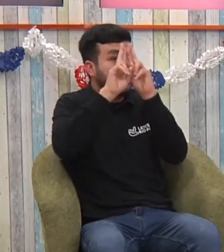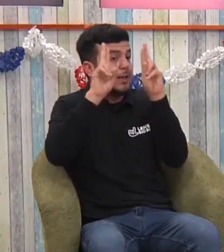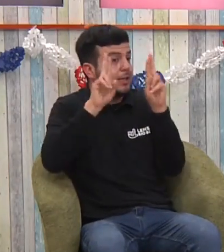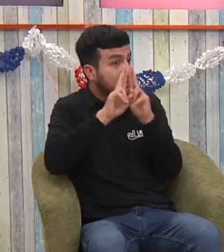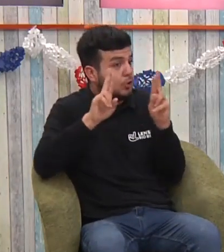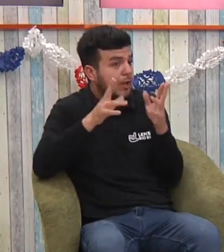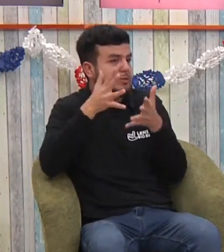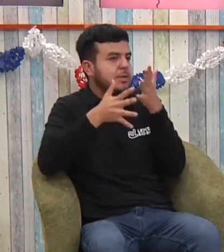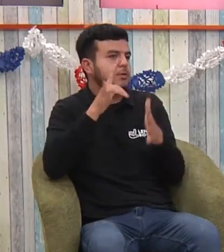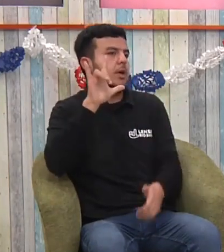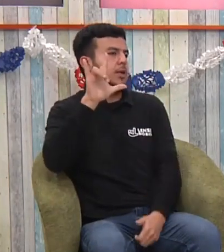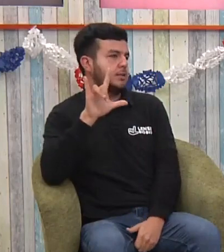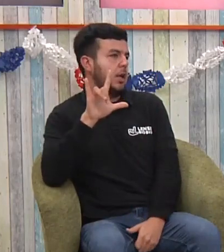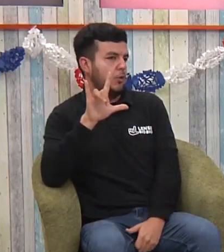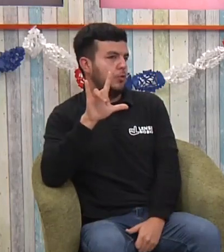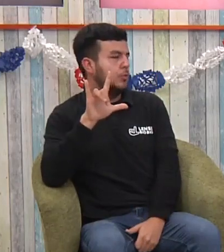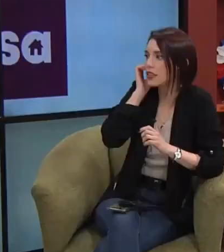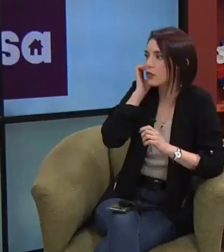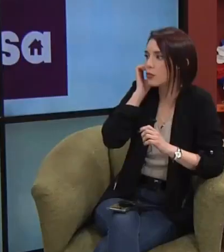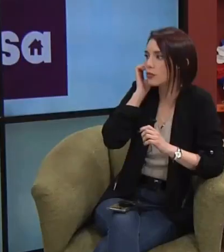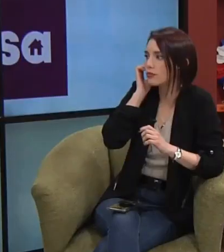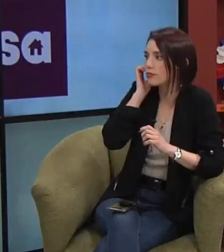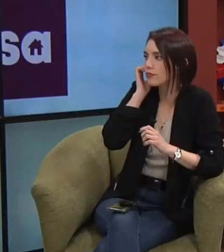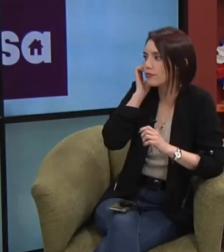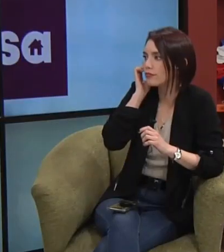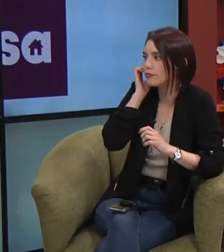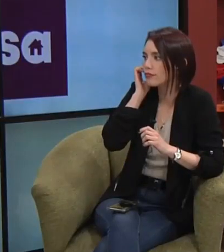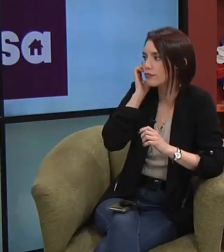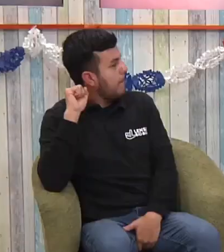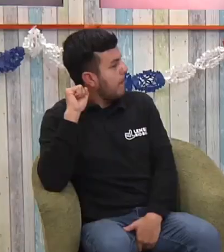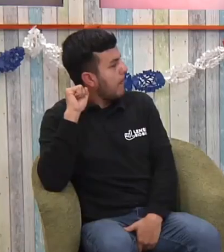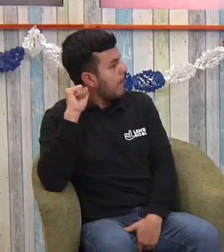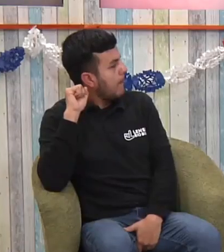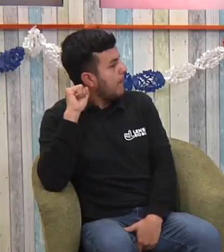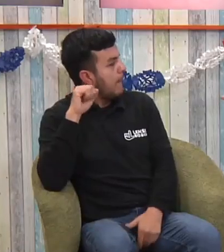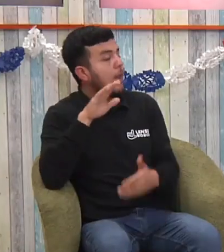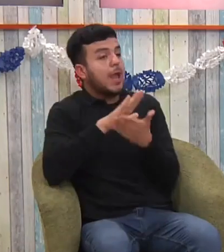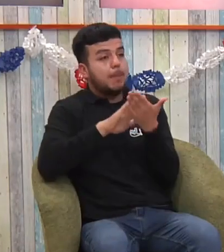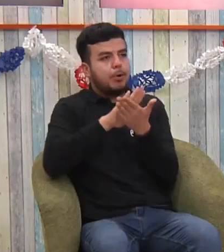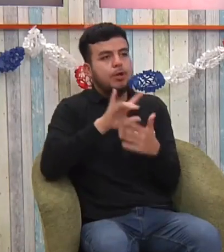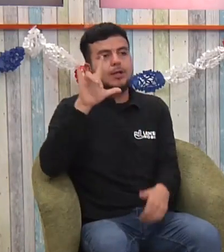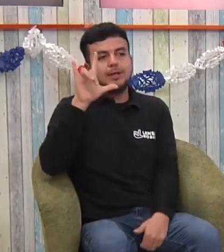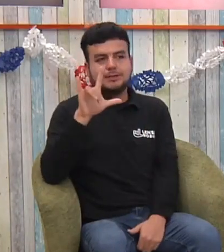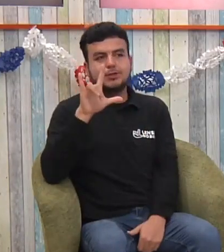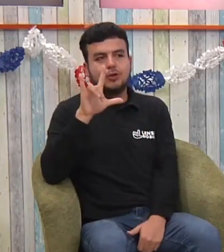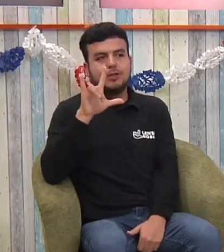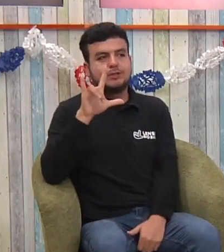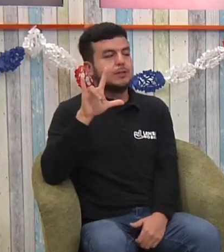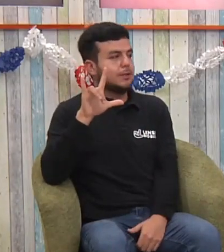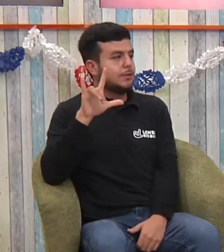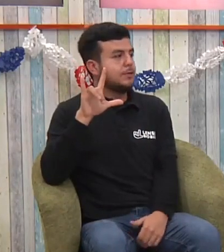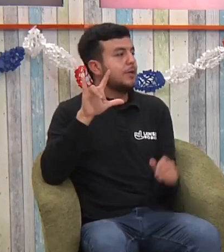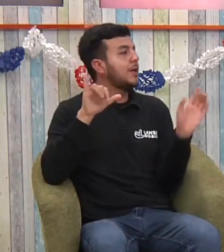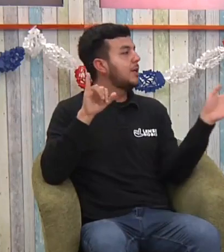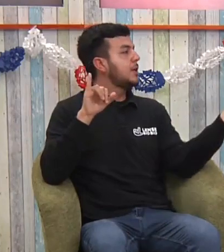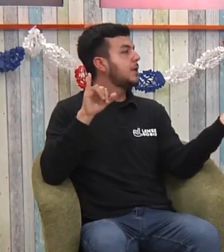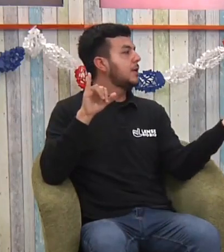realizar claro José porque no están los acentos hay señas como que son más comunes como esa del I love you que es como te amo que a veces se ven las fotos